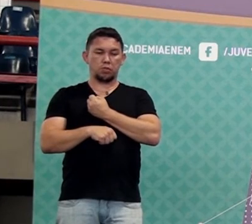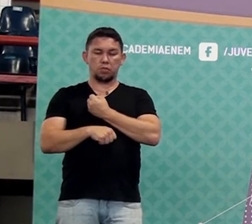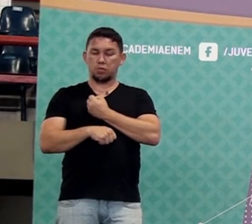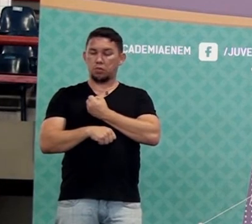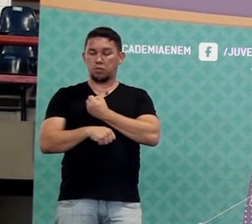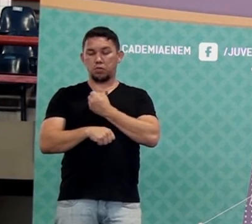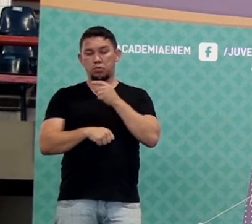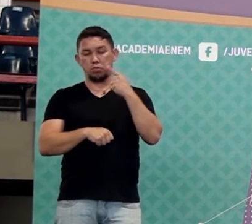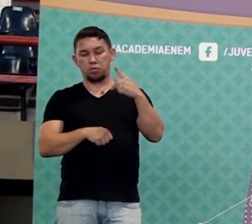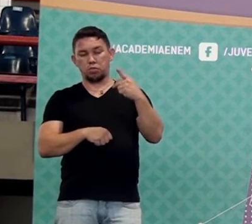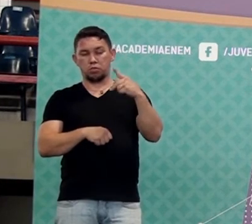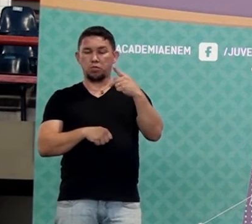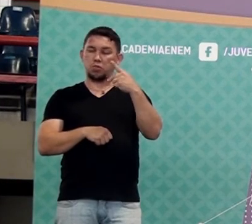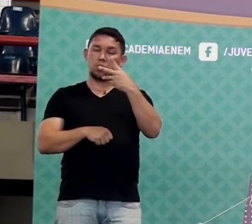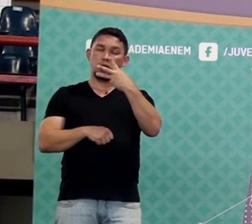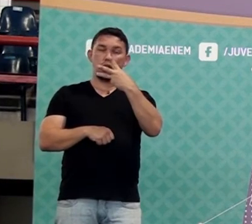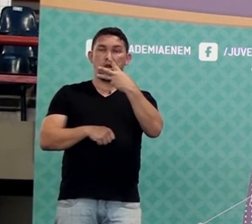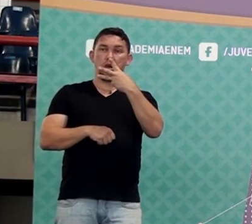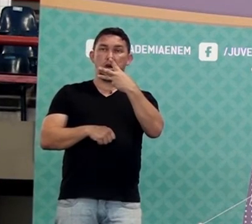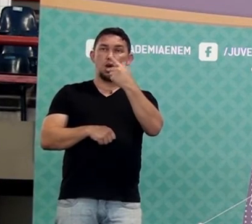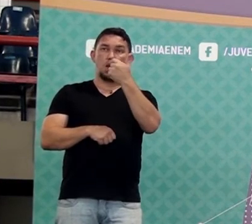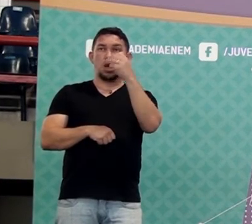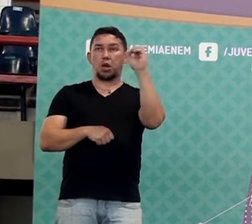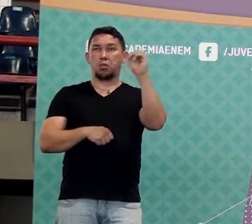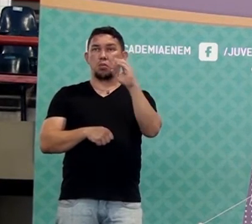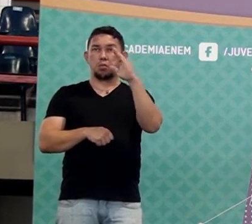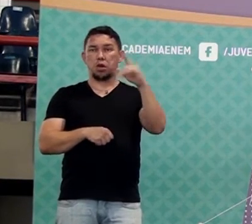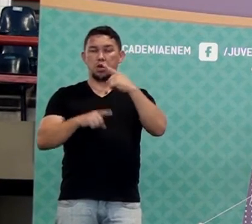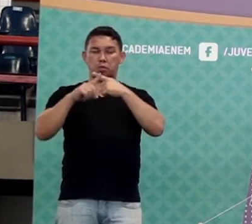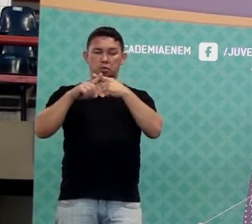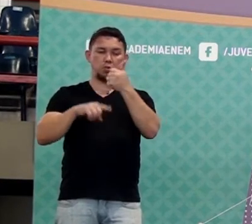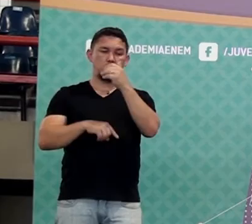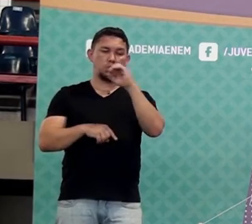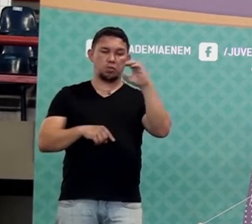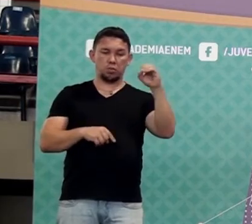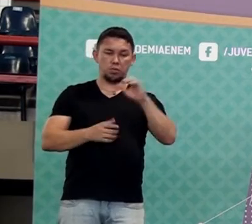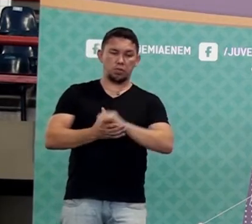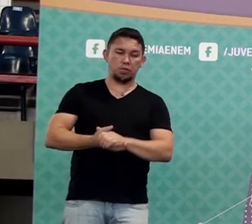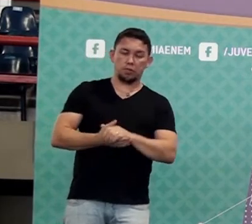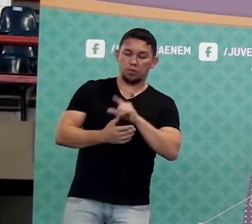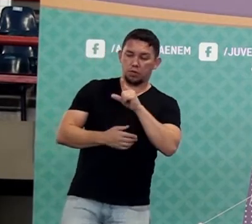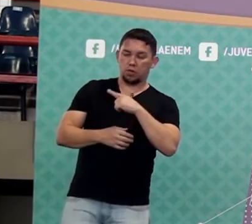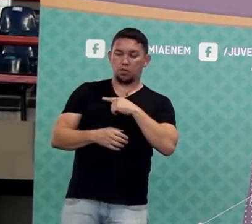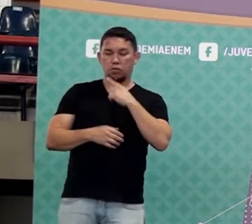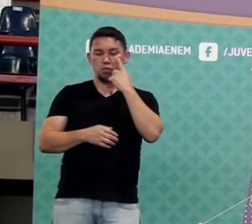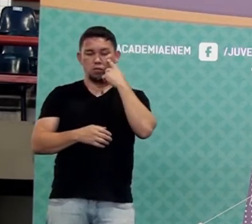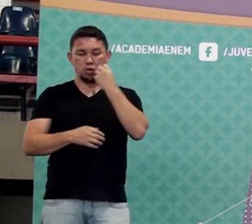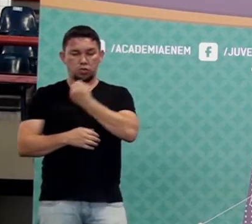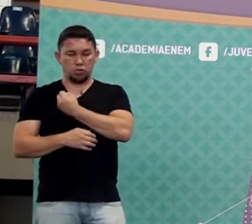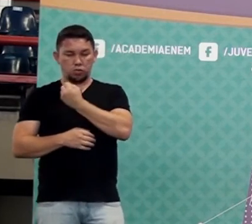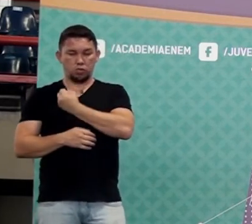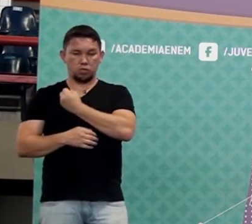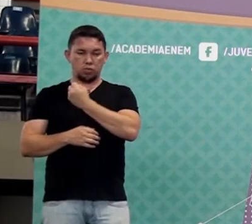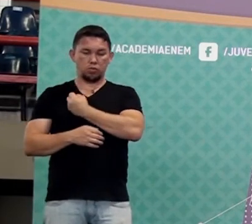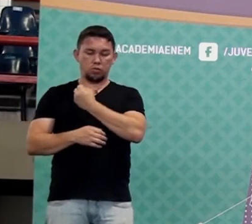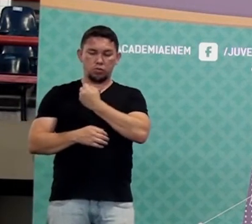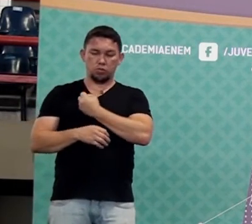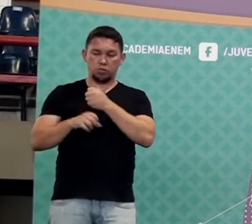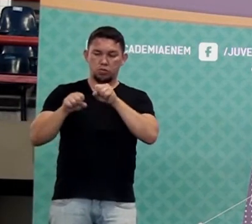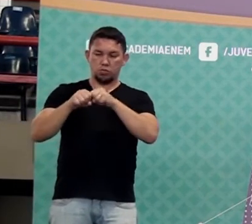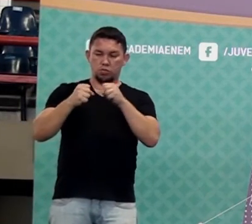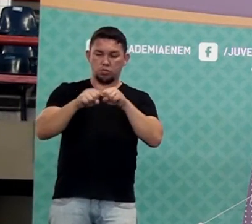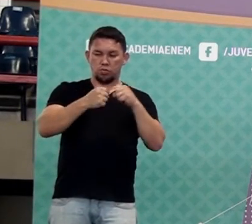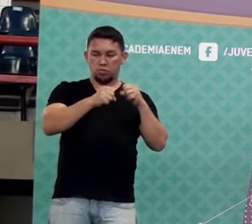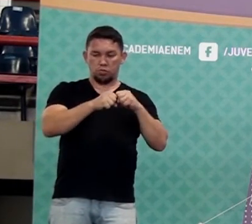Multiplica por cem. Tá certo? Sempre pra transformar decimal em porcentagem, multiplica por cem.